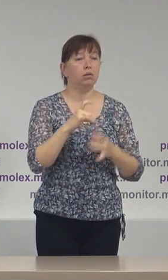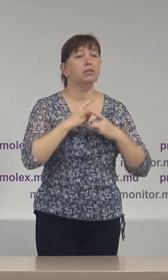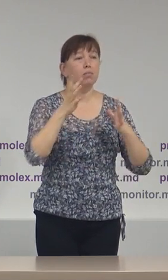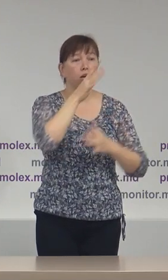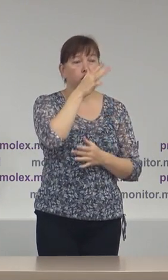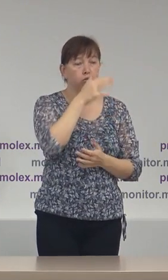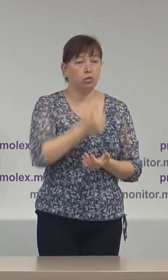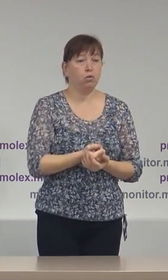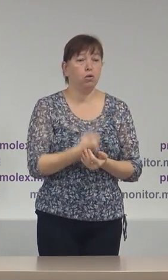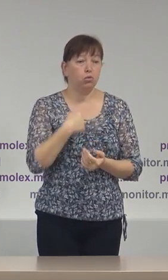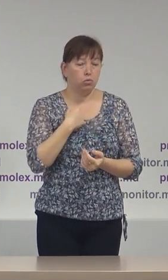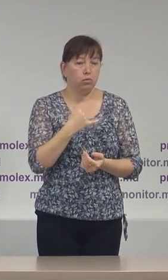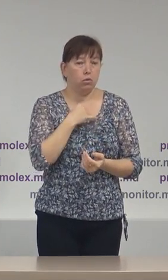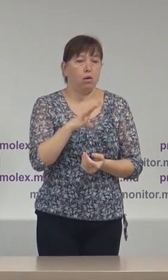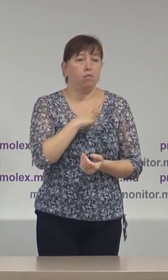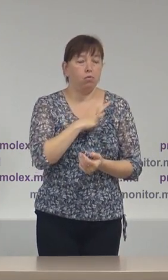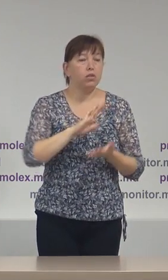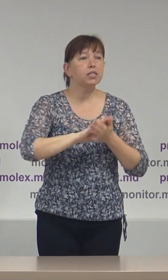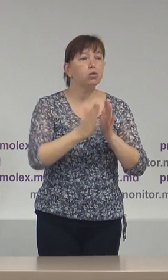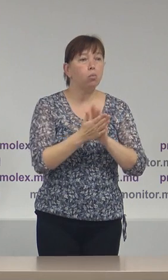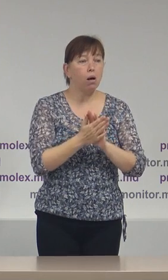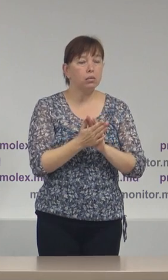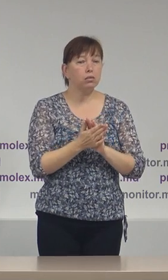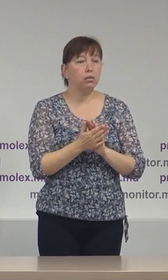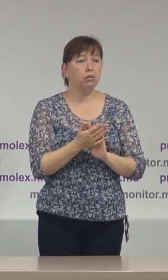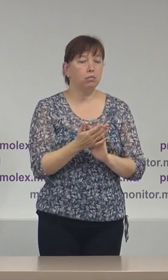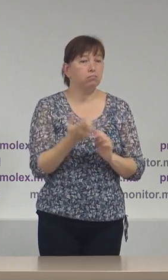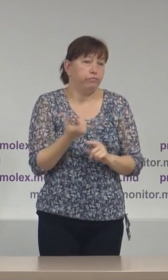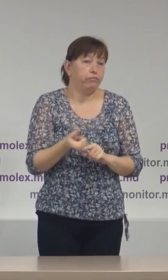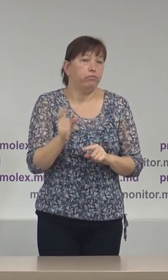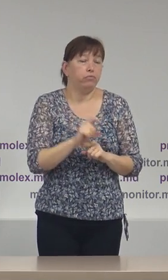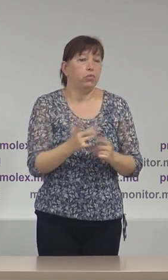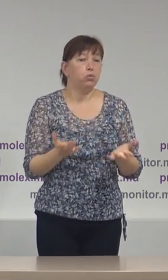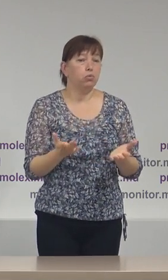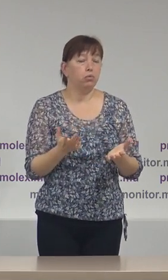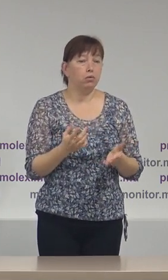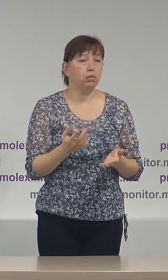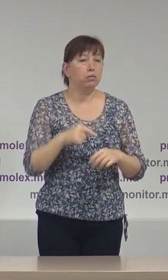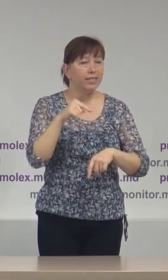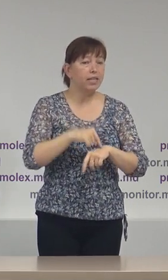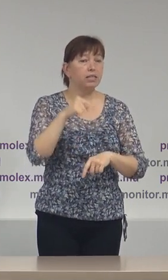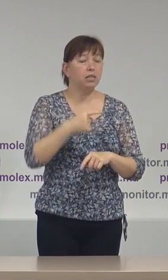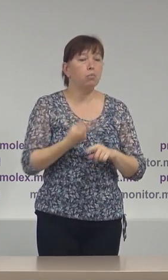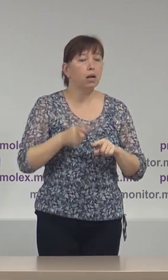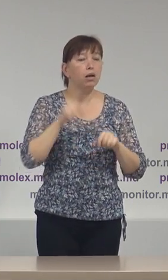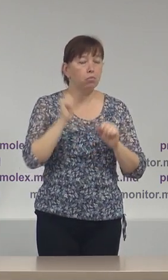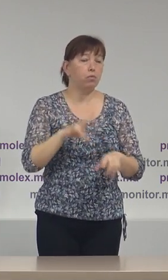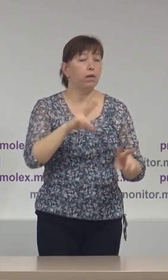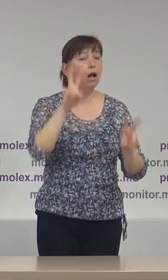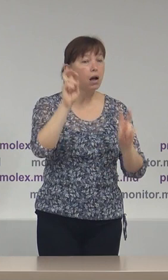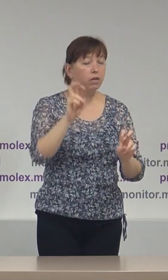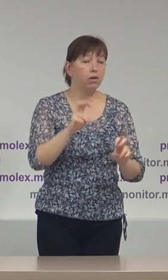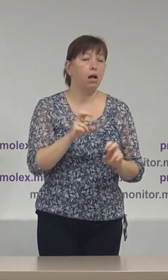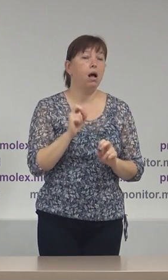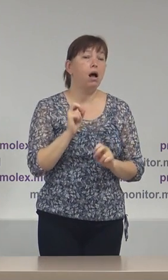Chișineu și noi am avut situații destul de sensibile care pot fi calificate atât